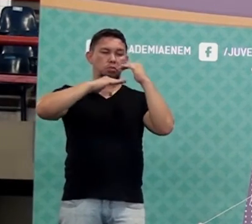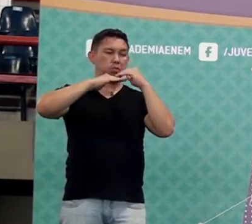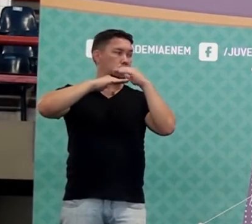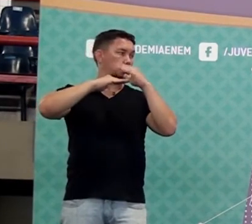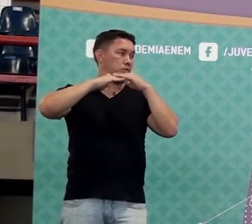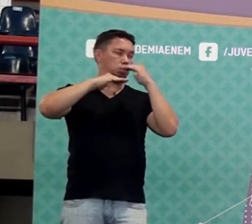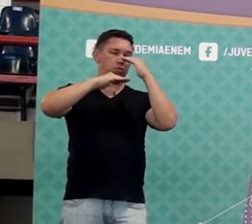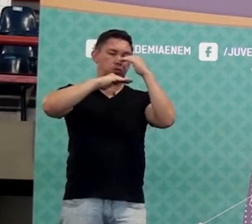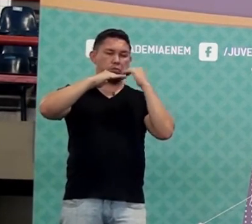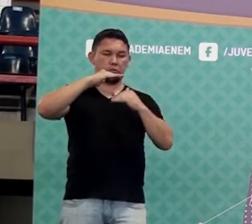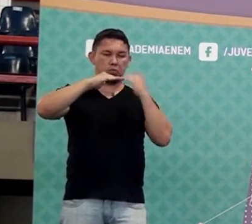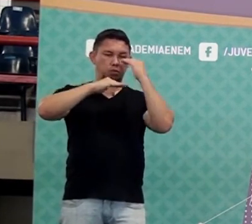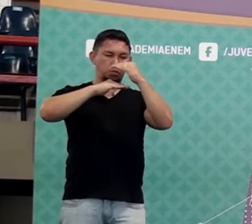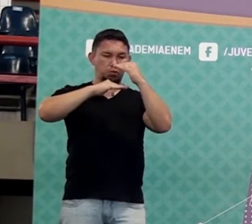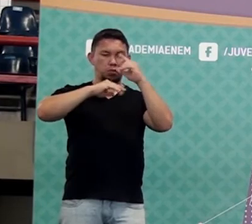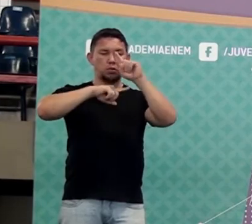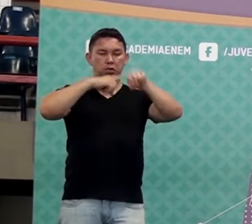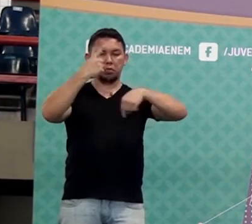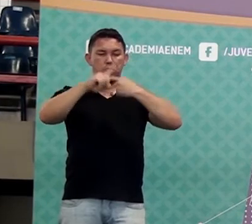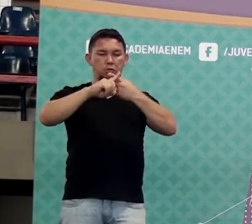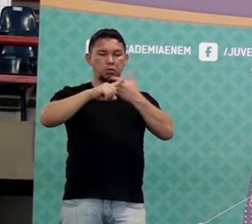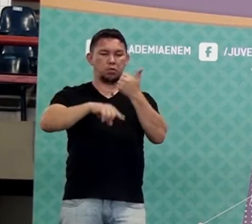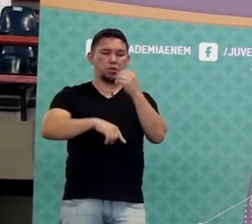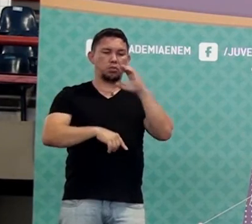decimal, tentar ver qual é a porcentagem. Tá legal?